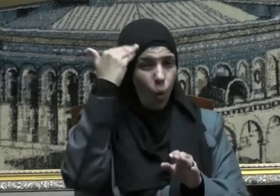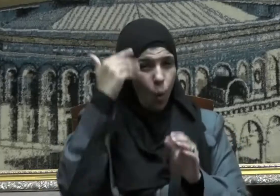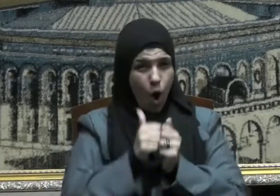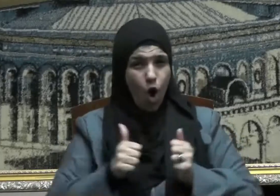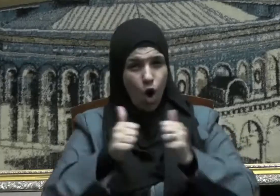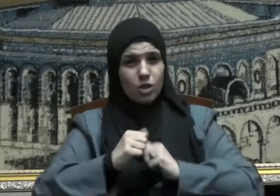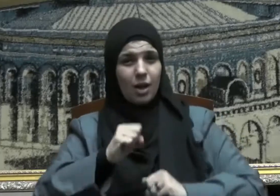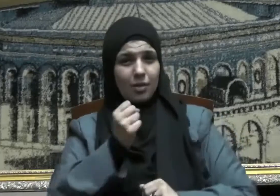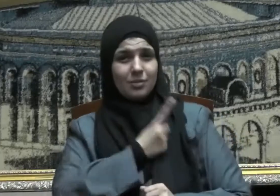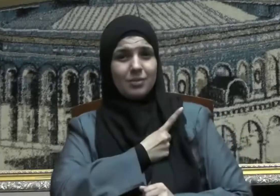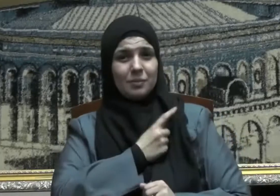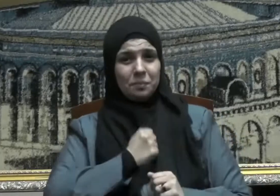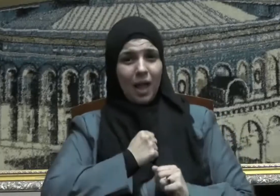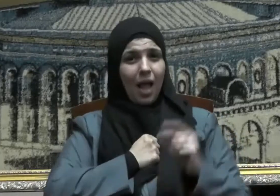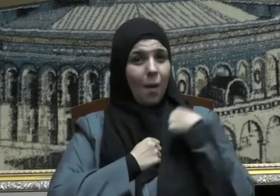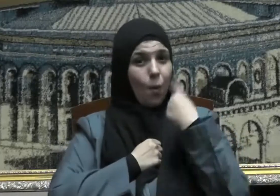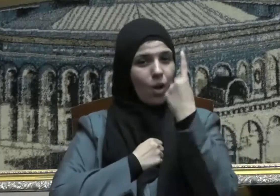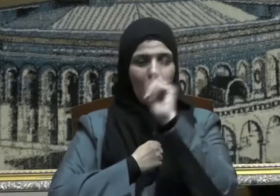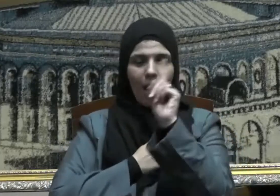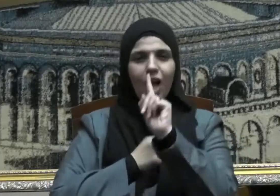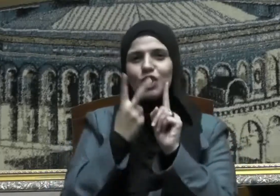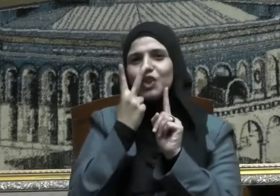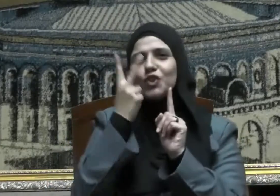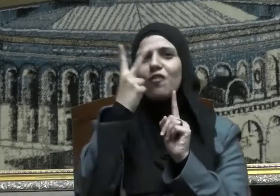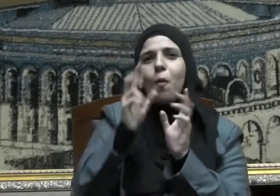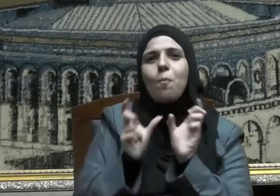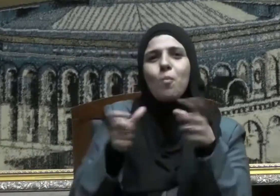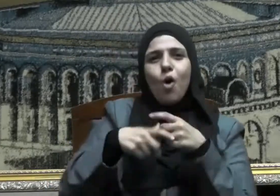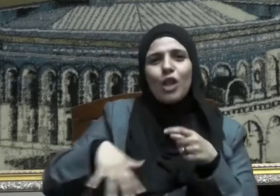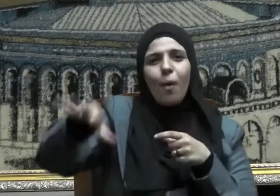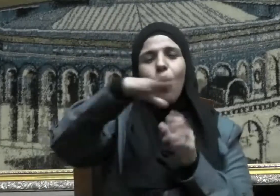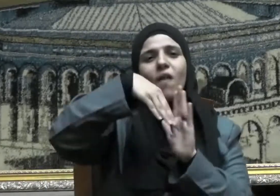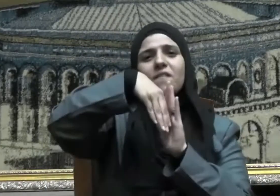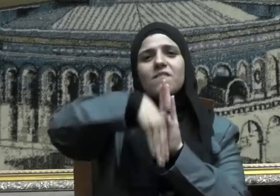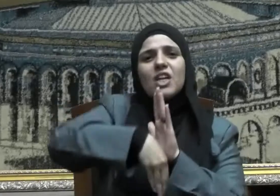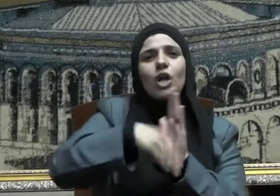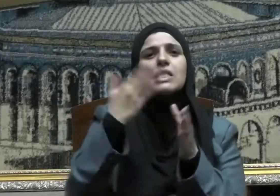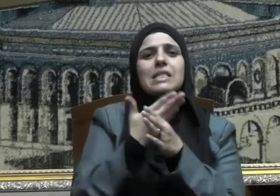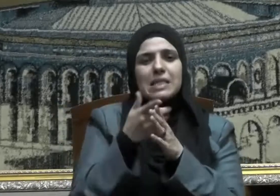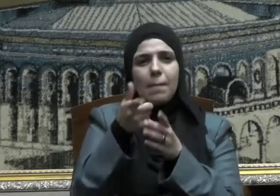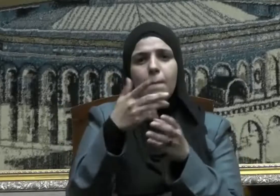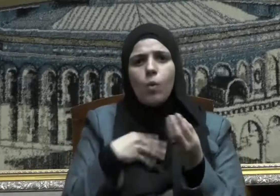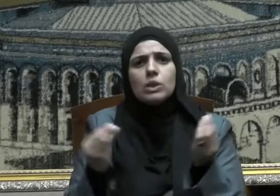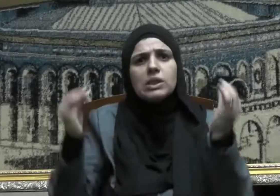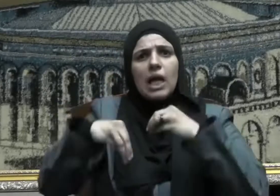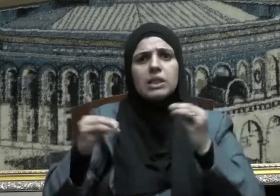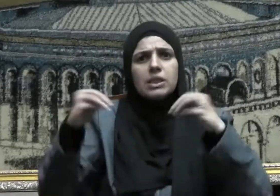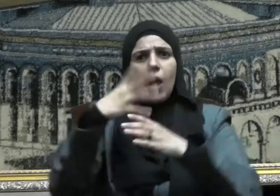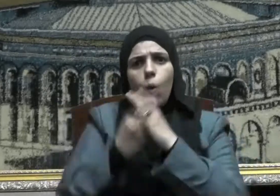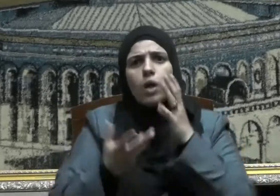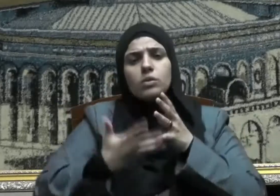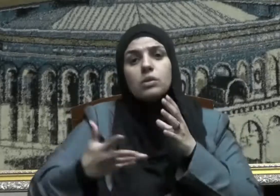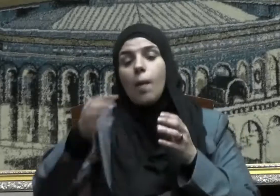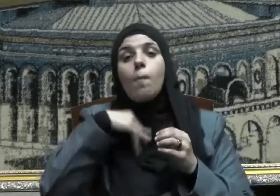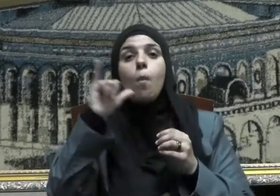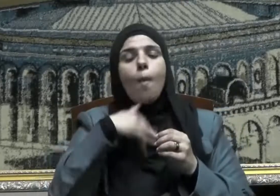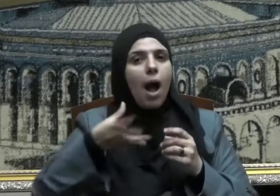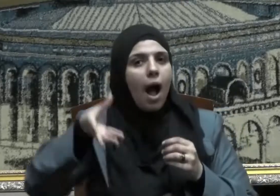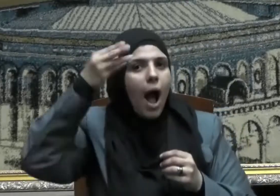أو الأسرة فحسب إنما قد تشكل ضررا بالغا للدول التي لا تأخذ بأسباب